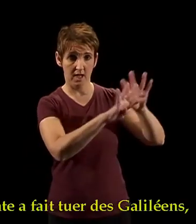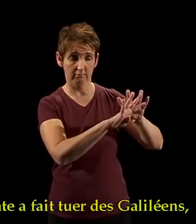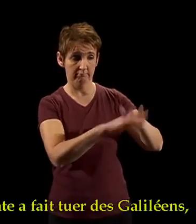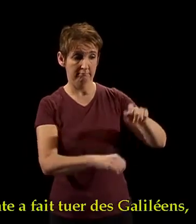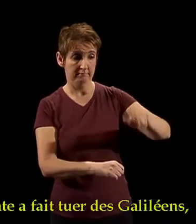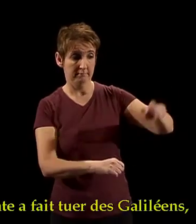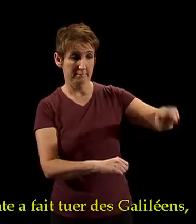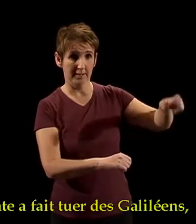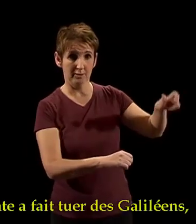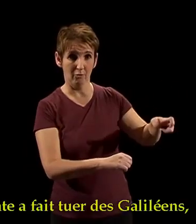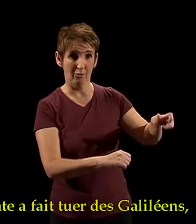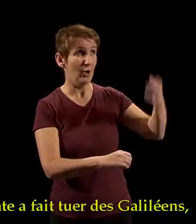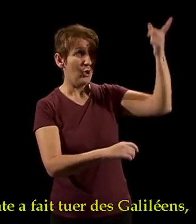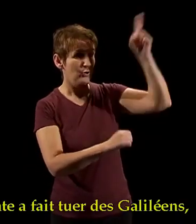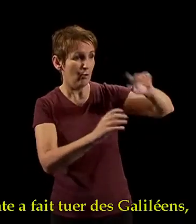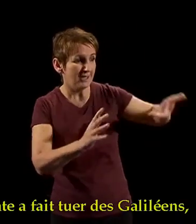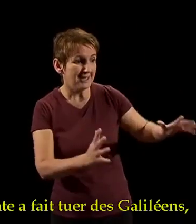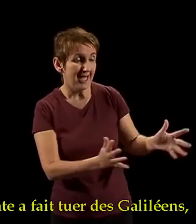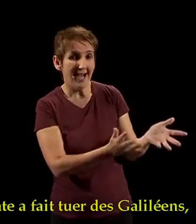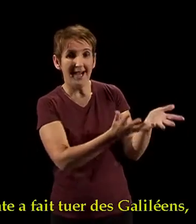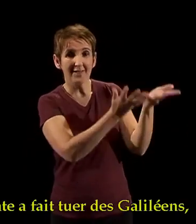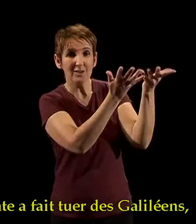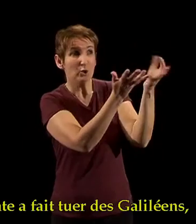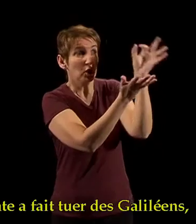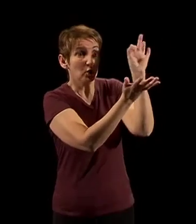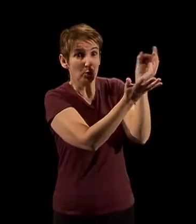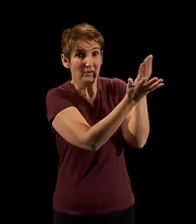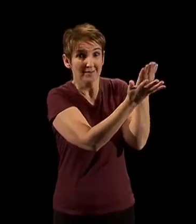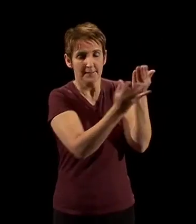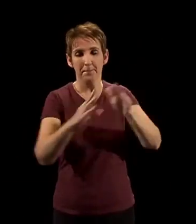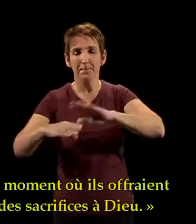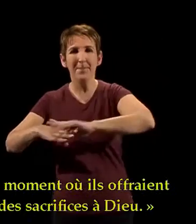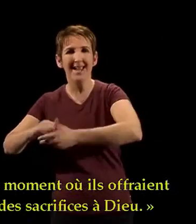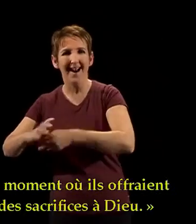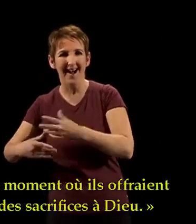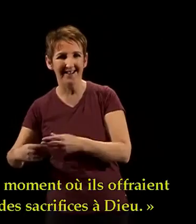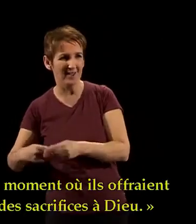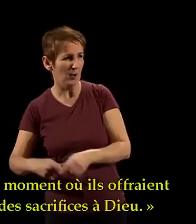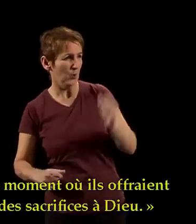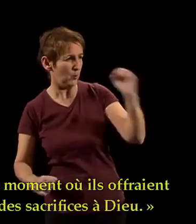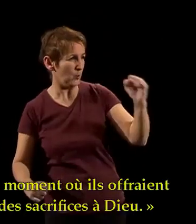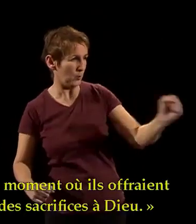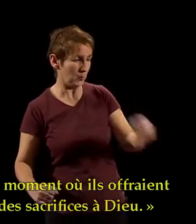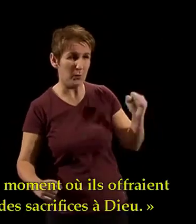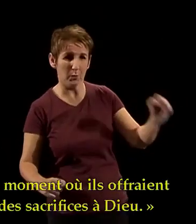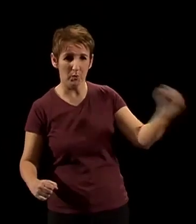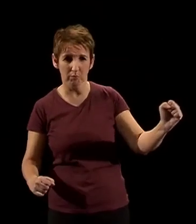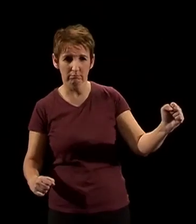a fait tuer des Galiléens au moment où ils offraient des sacrifices à Dieu.